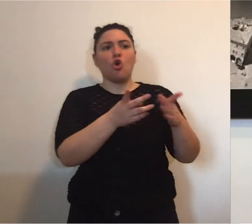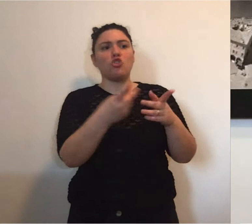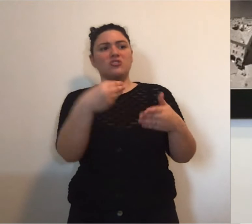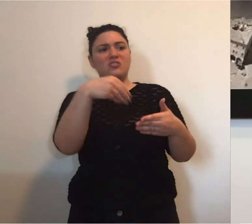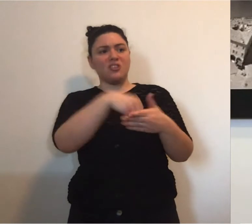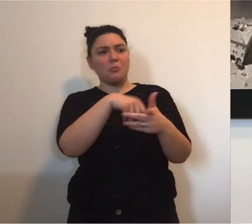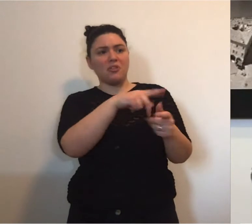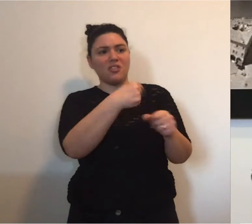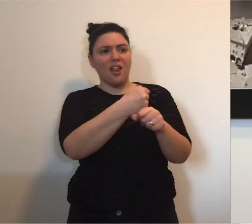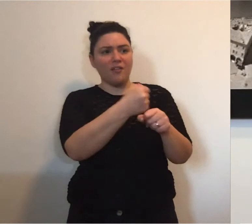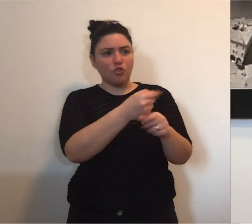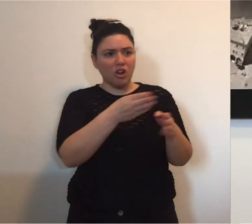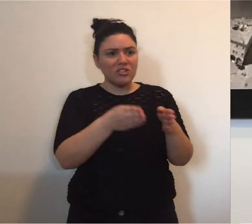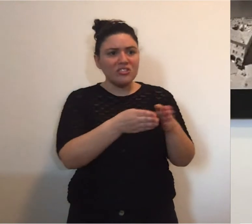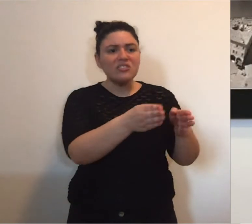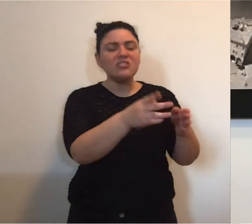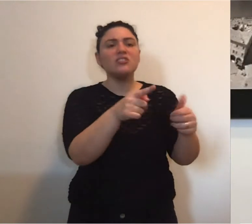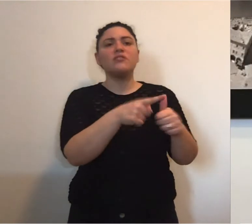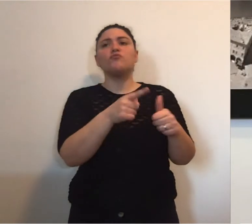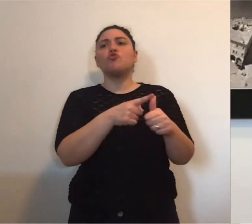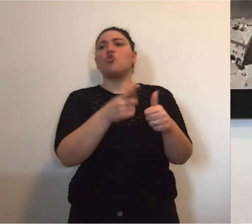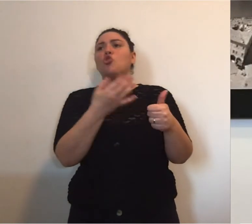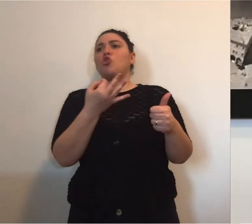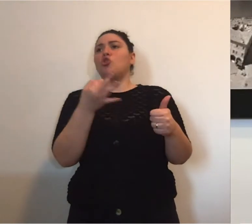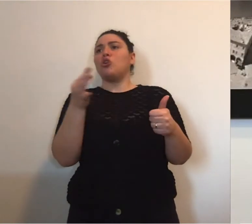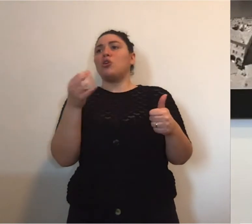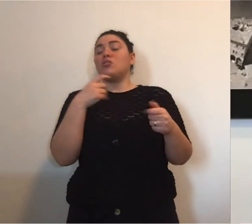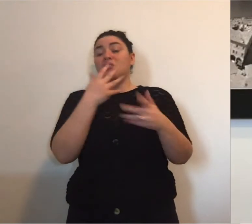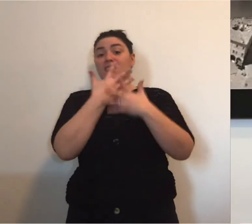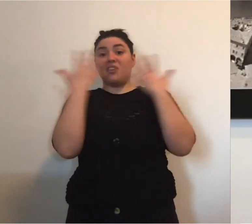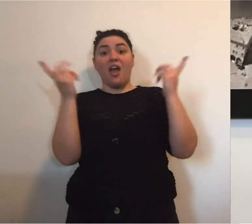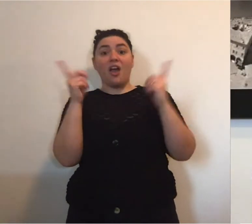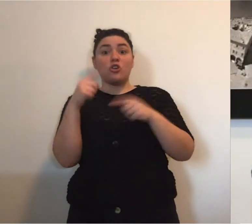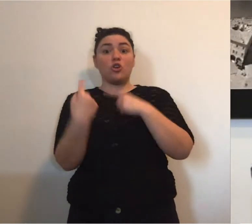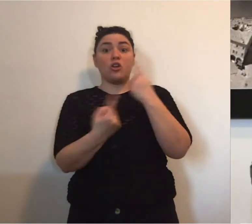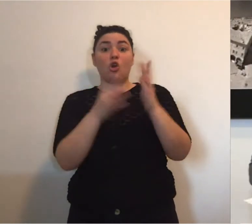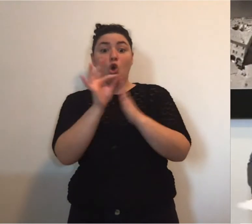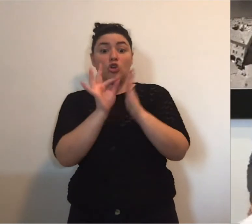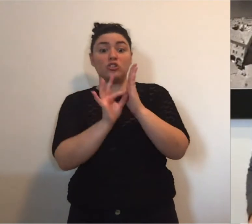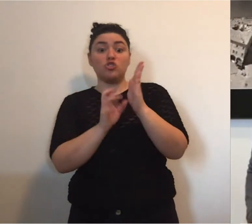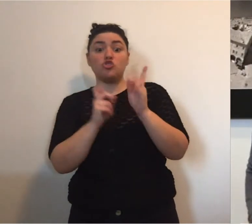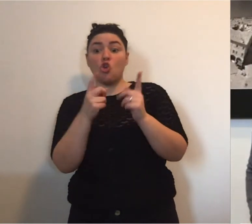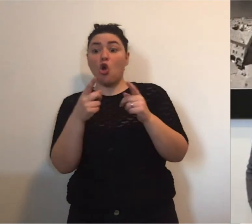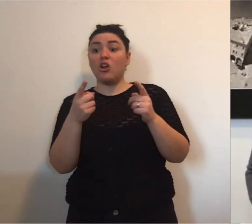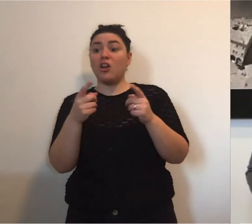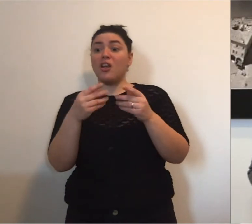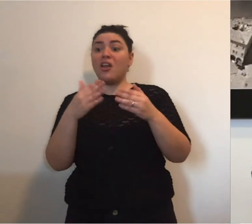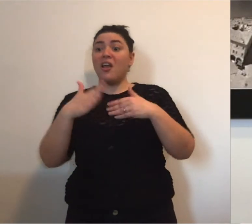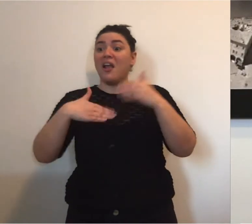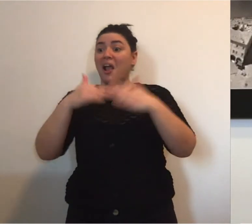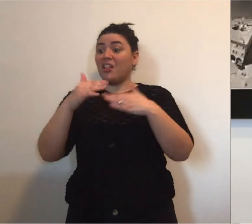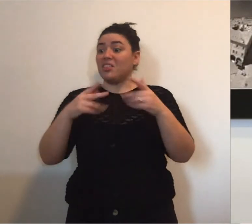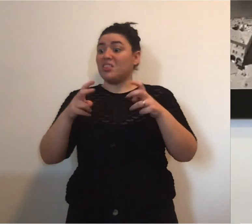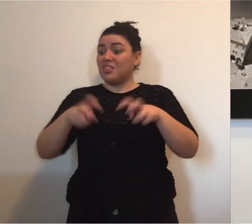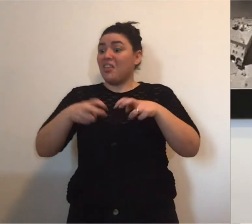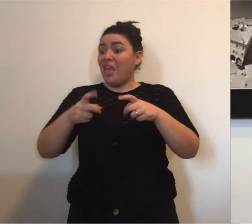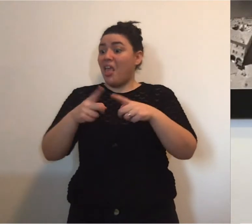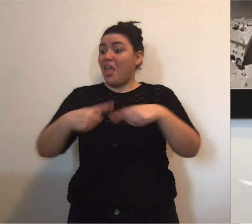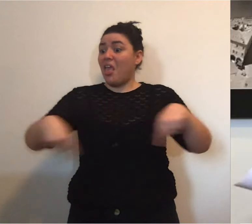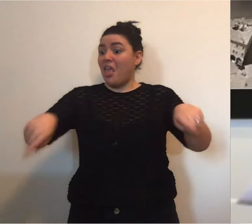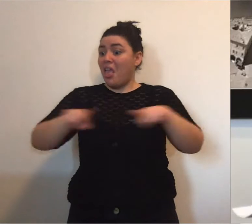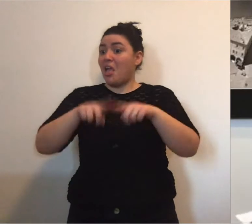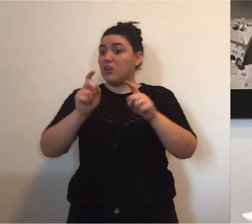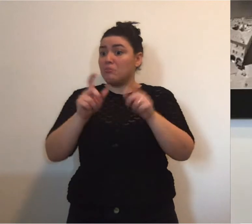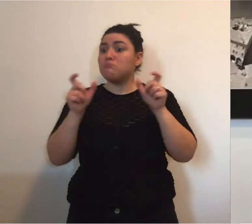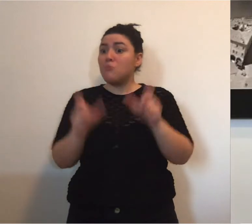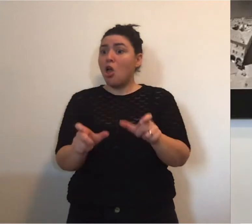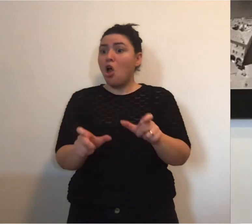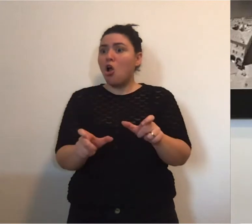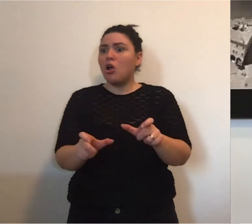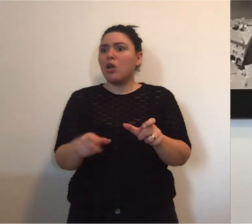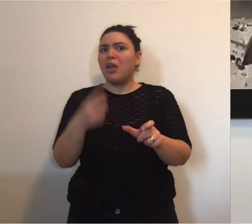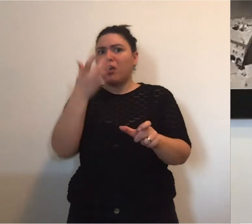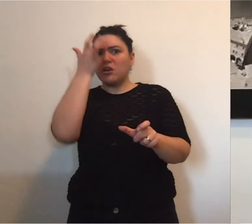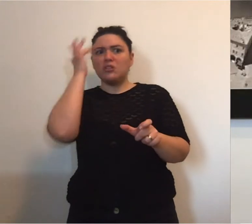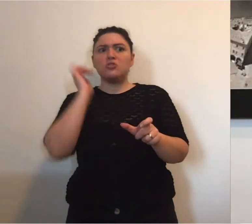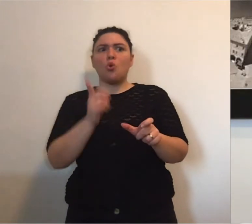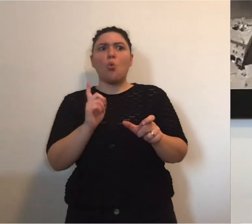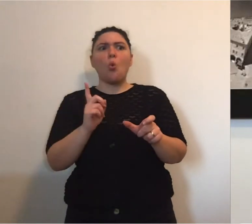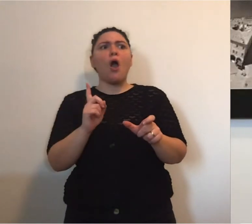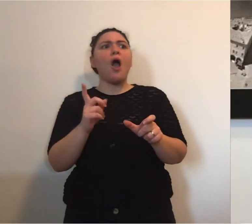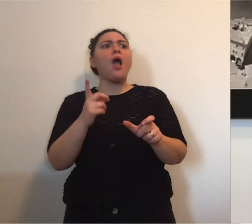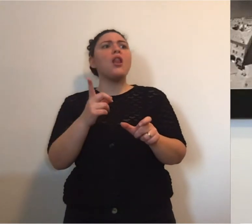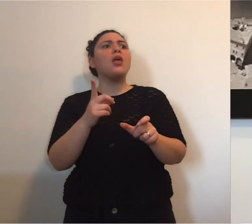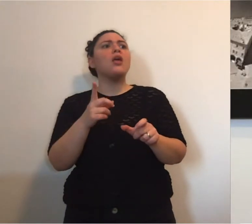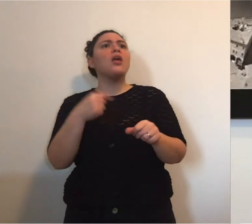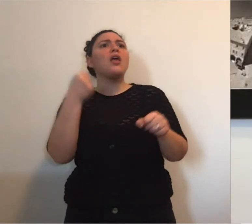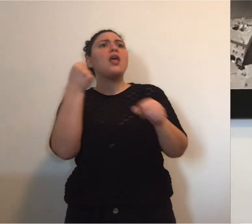mondo della cooperazione sociale poi spesso sono presenti tutti i percorsi di inserimento lavorativo, ovviamente nella condizione dove sono